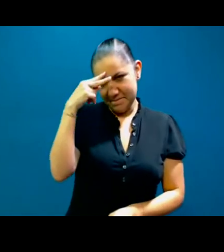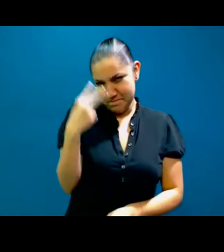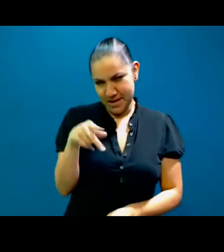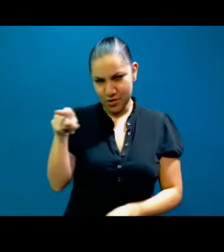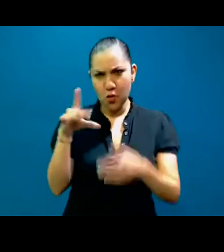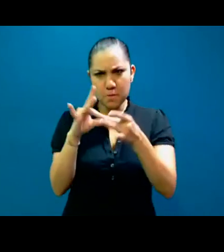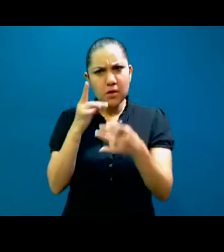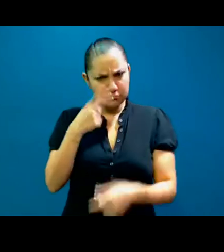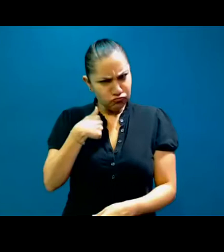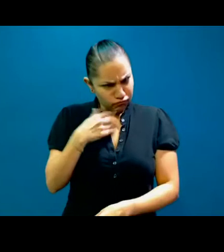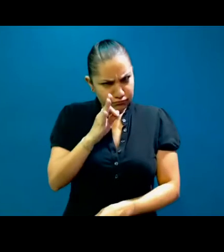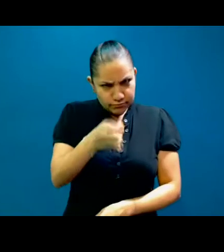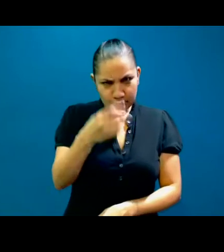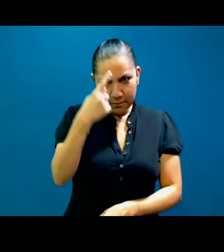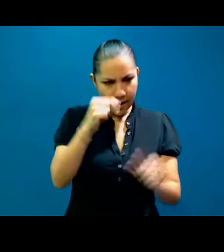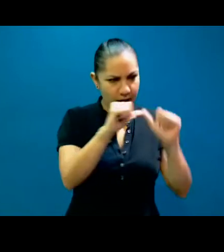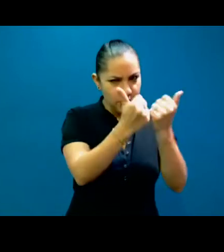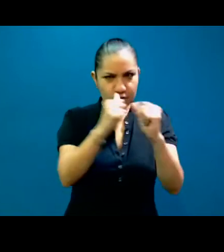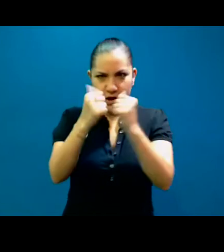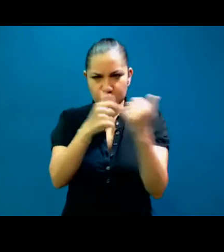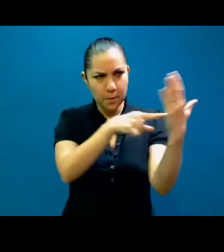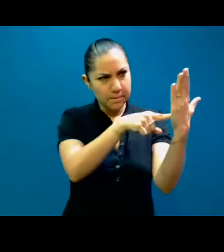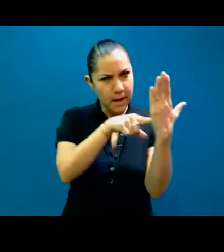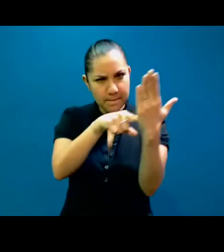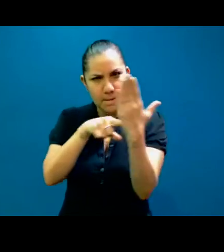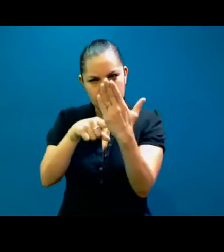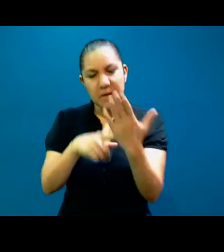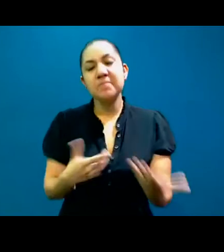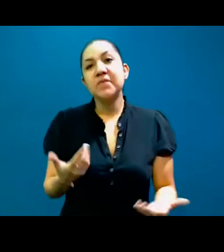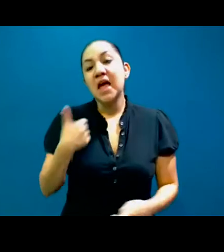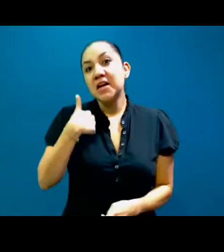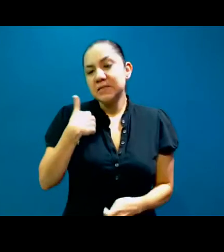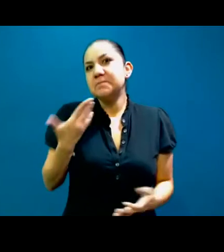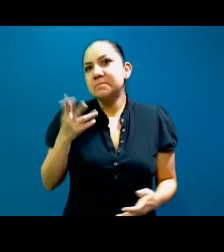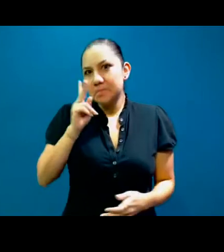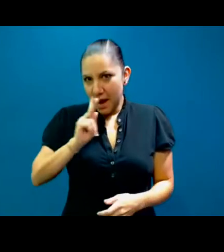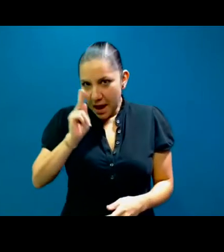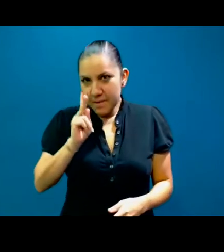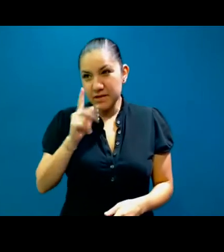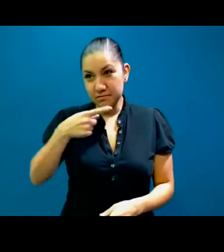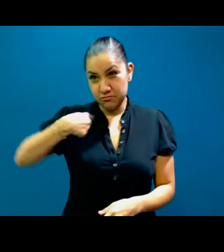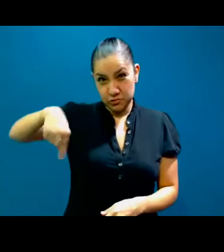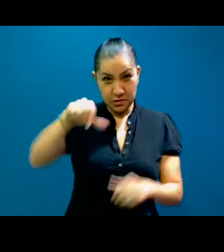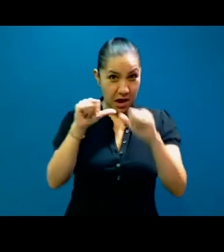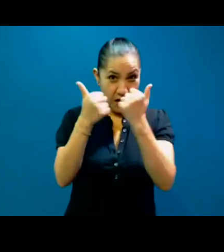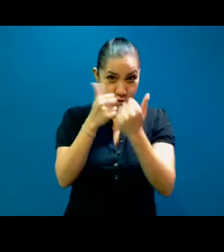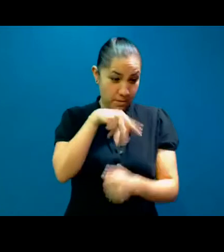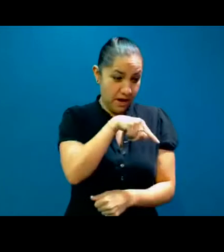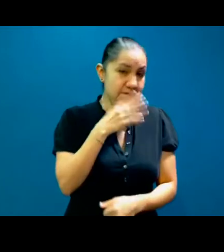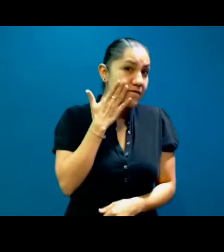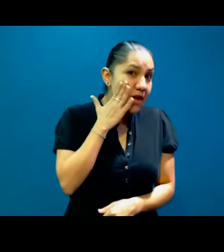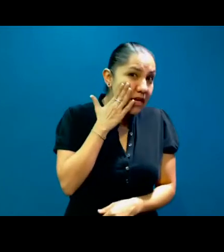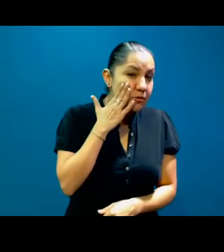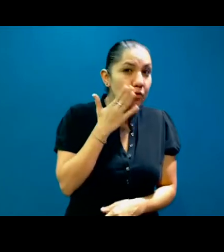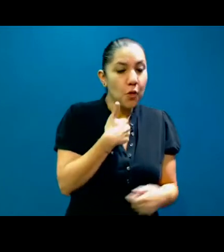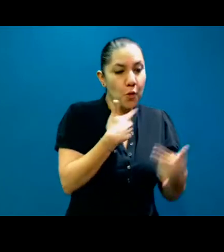principio no sabía yo si lo íbamos a lograr finalmente qué poder de convocatoria tenemos, solo somos un grupo de Facebook, ¿no? ¿A quién le